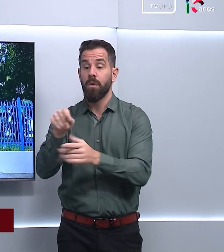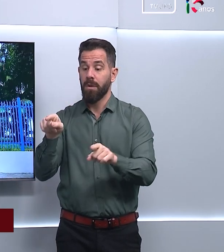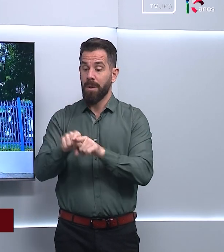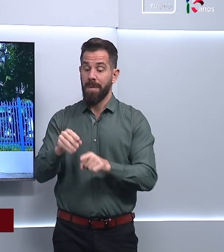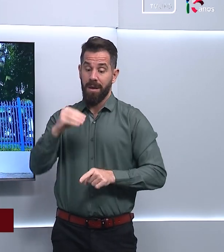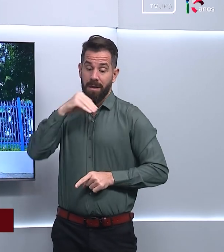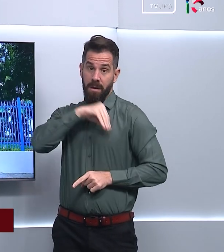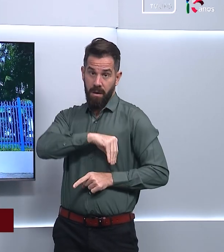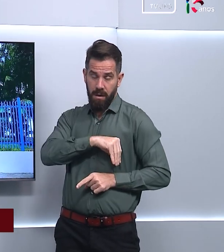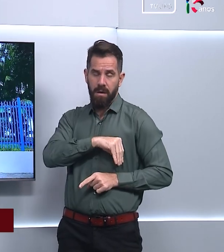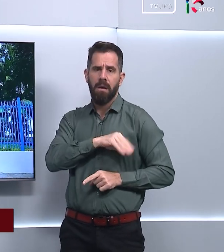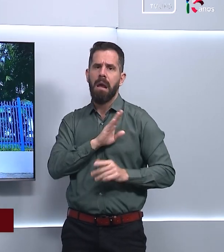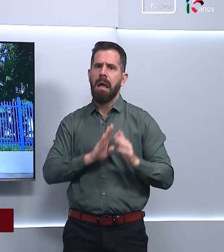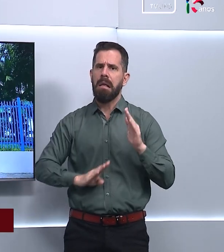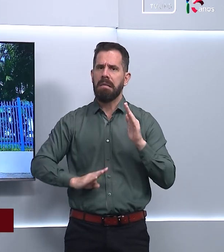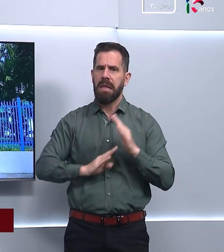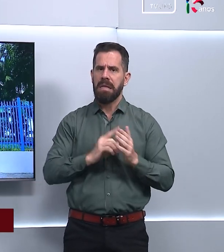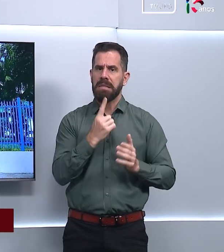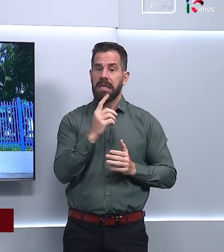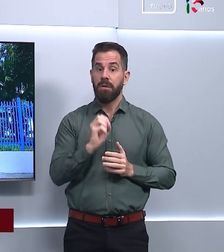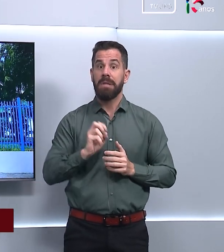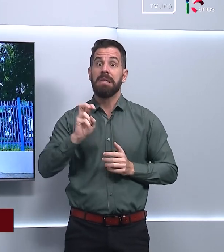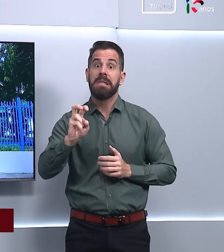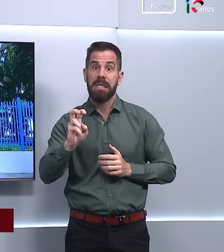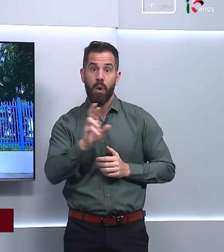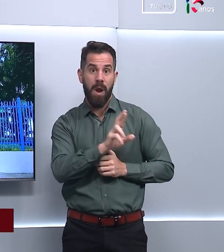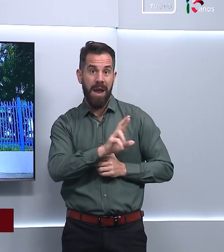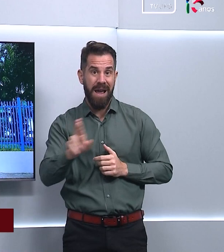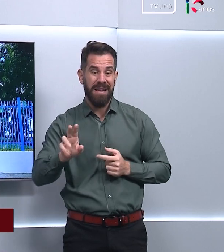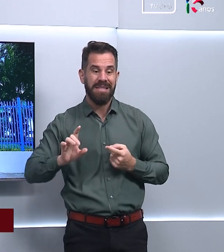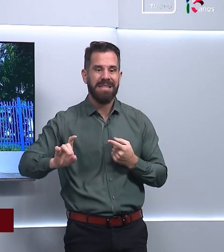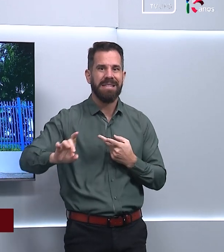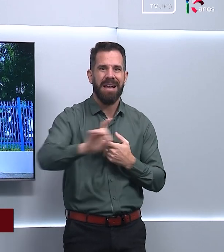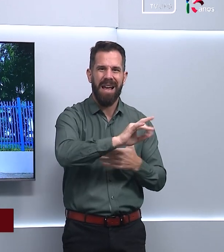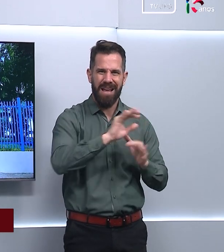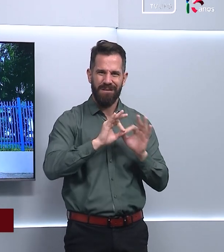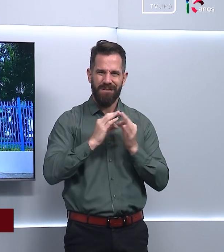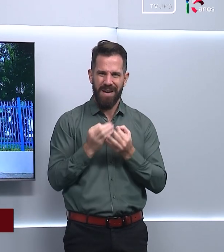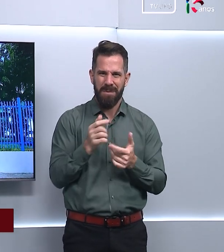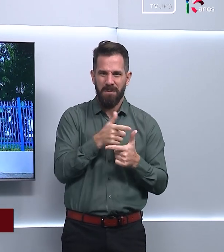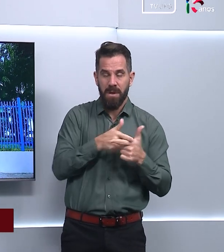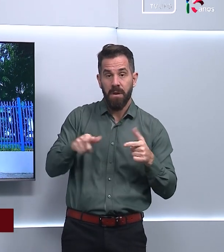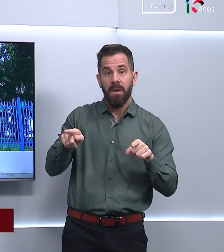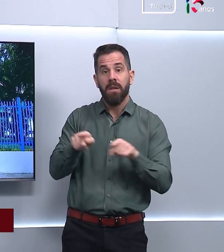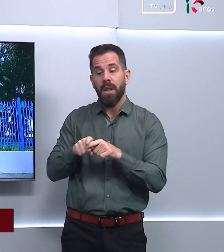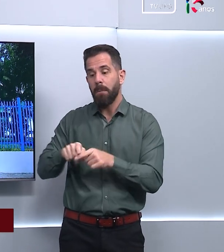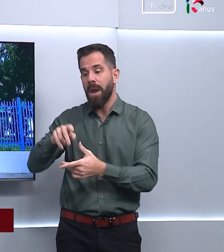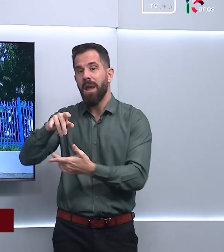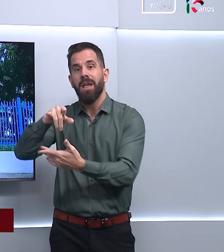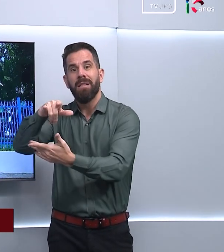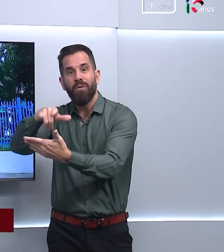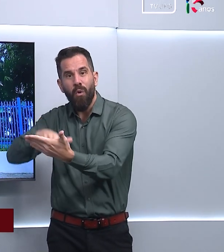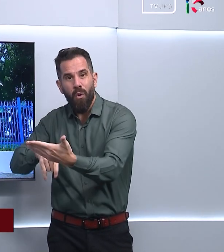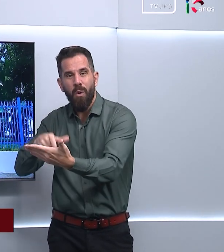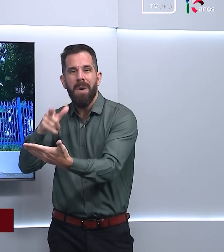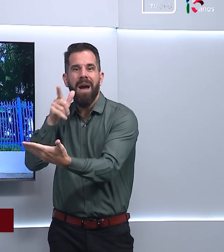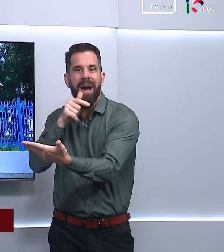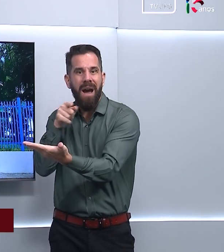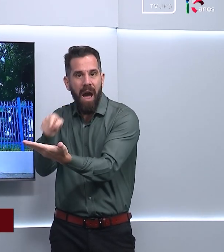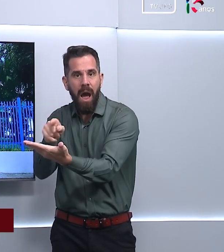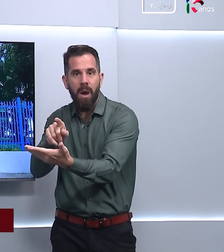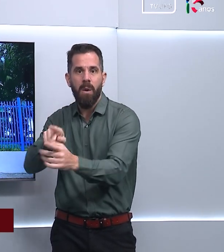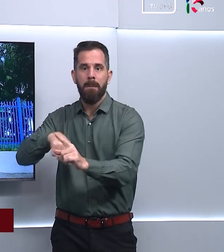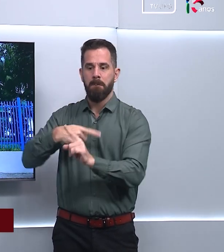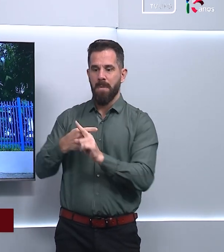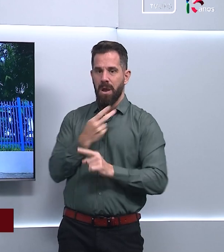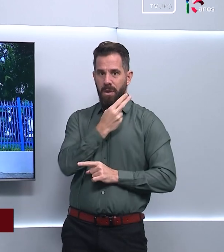é de até 105 reais e o número do hidrômetro com sua titularidade. Vale lembrar que é importante que